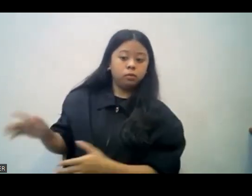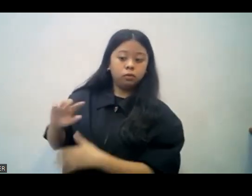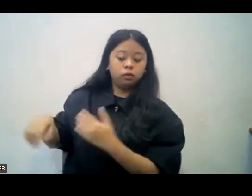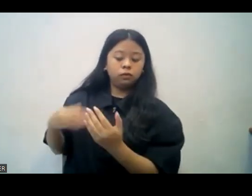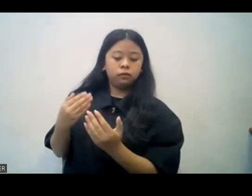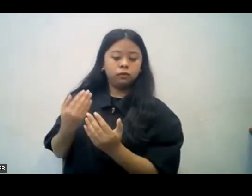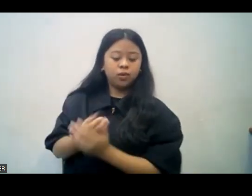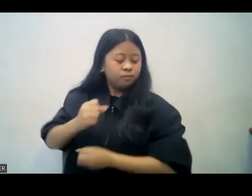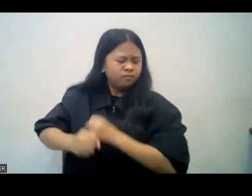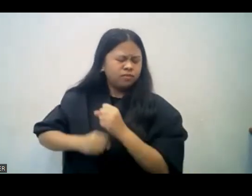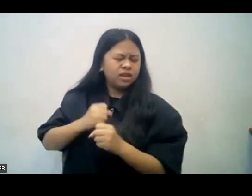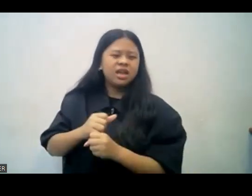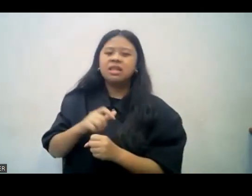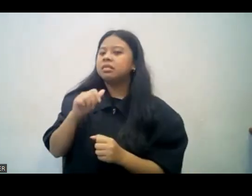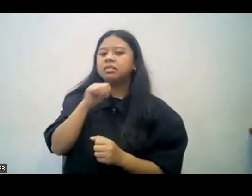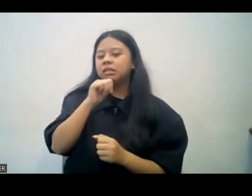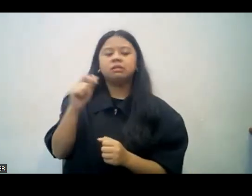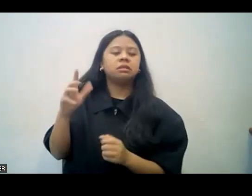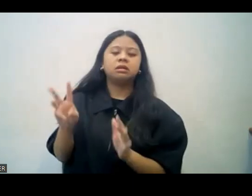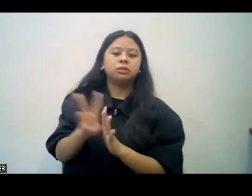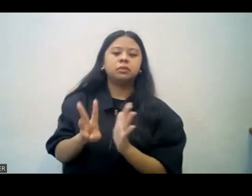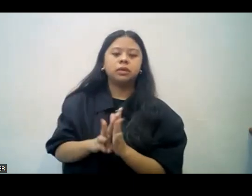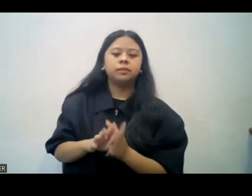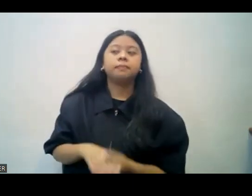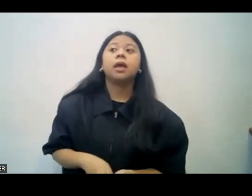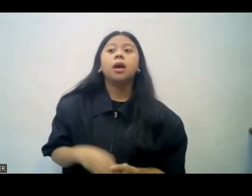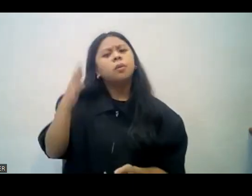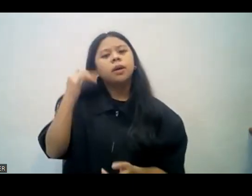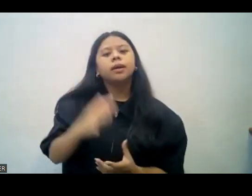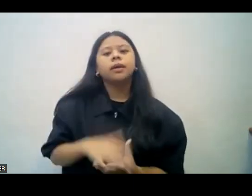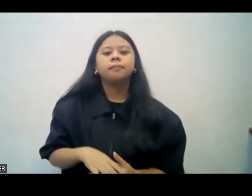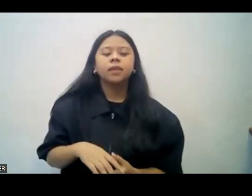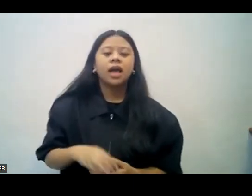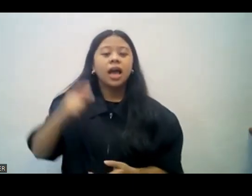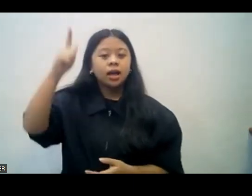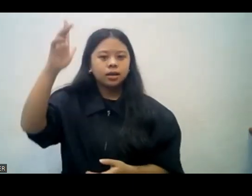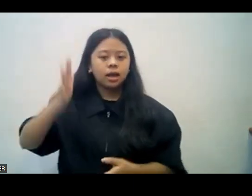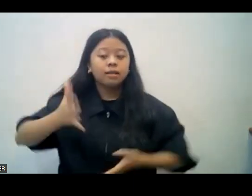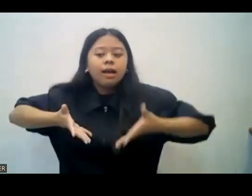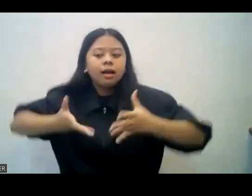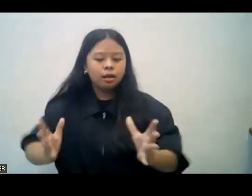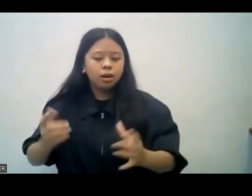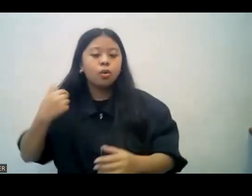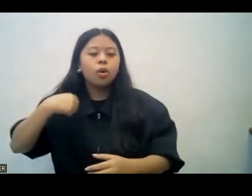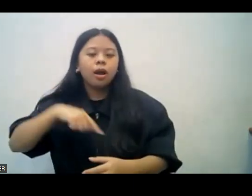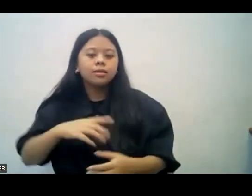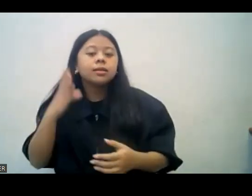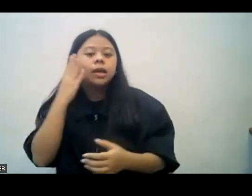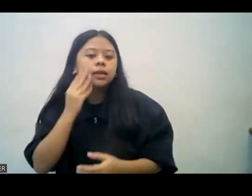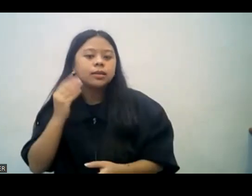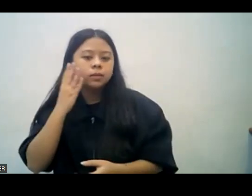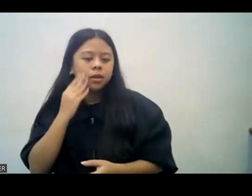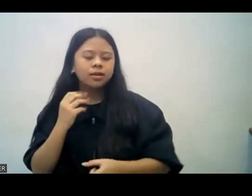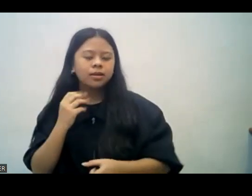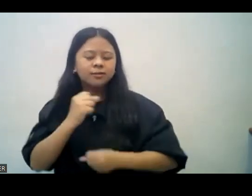o kahirapan natin, ay hindi po ito yung kalooban ng Diyos. God allow us to get the trial. Sabagkat yung Diyos, ipinahintulot niya na tayo ay